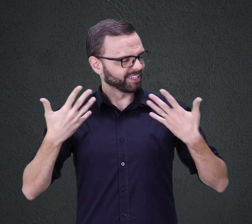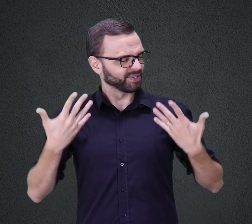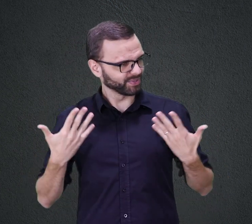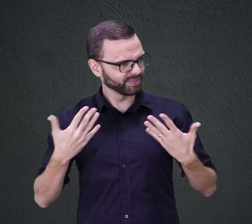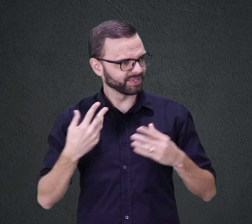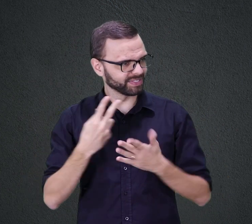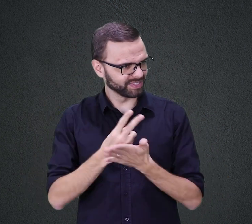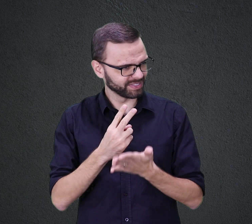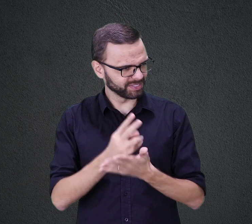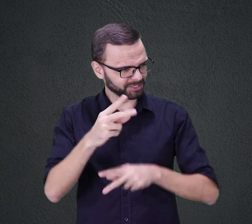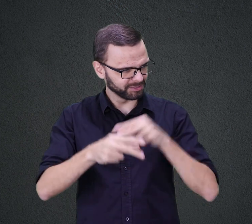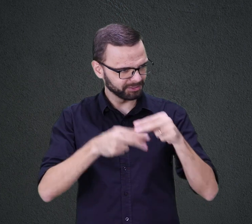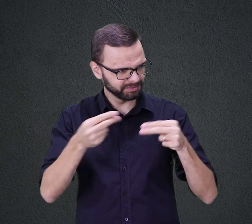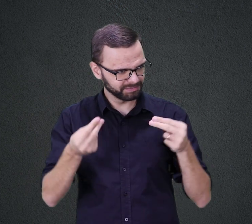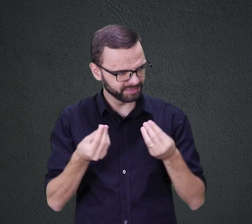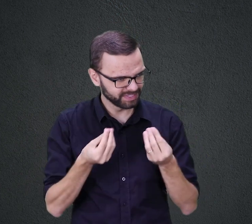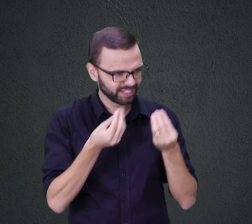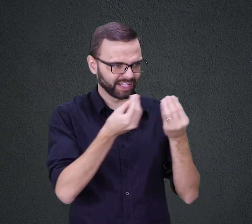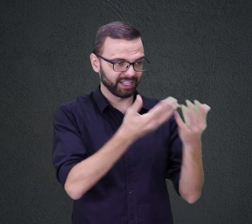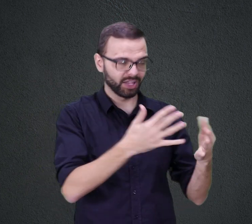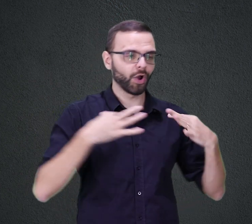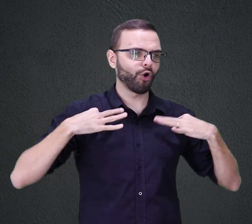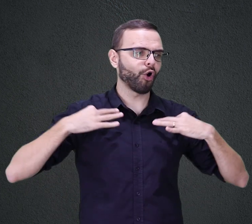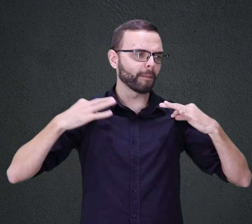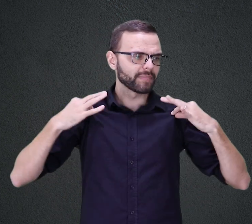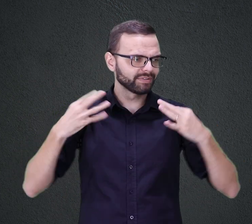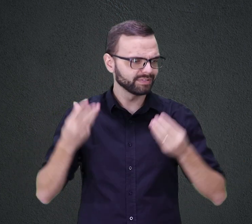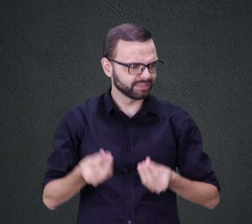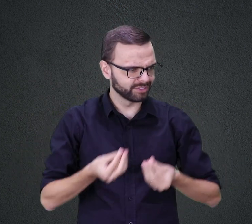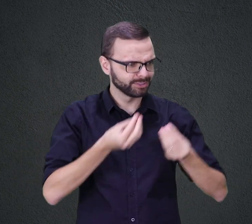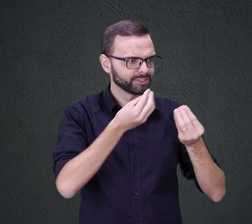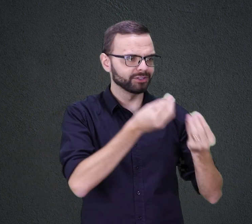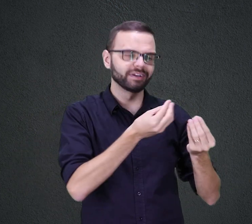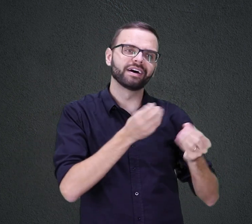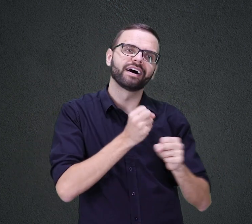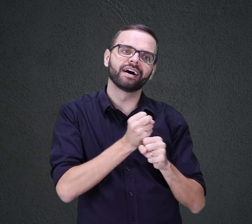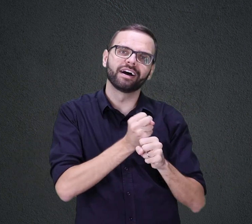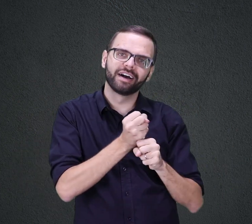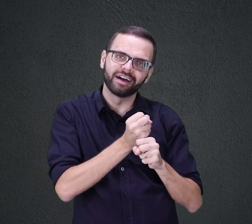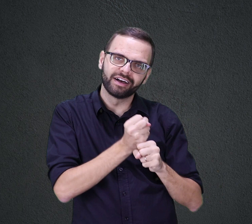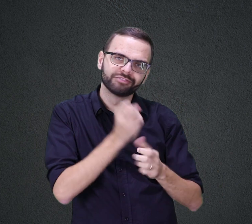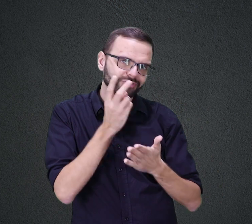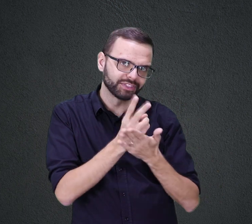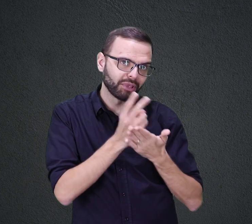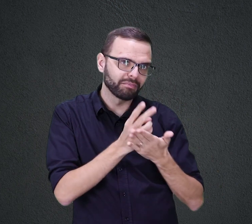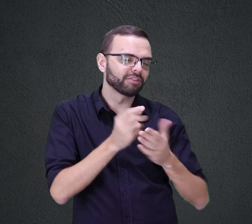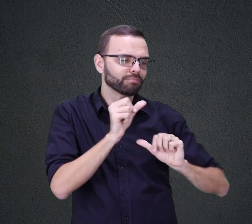ELE UMA TÚNICA QUE CERTAMENTE IA AUMENTANDO DE TAMANHO ANO A ANO TALVEZ ELA FICASSE